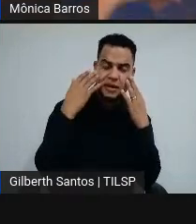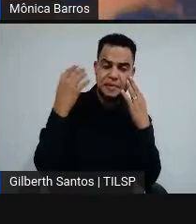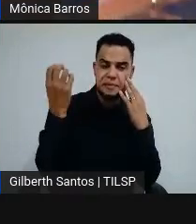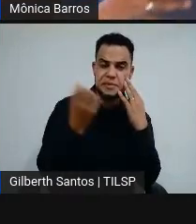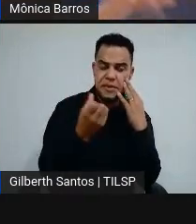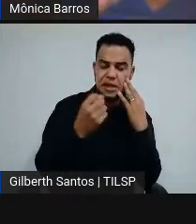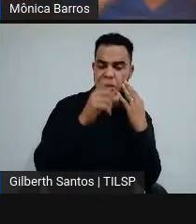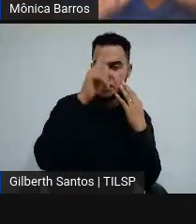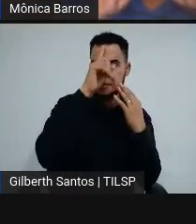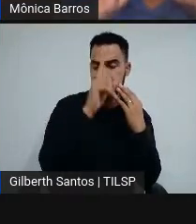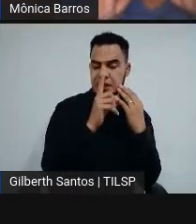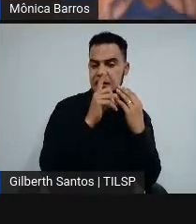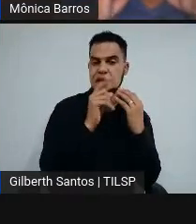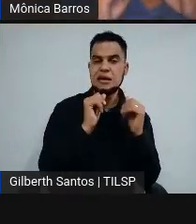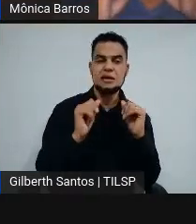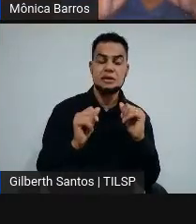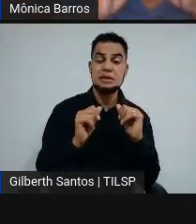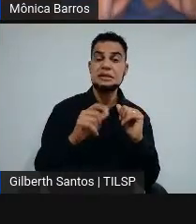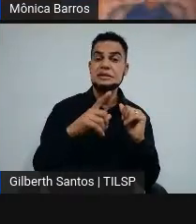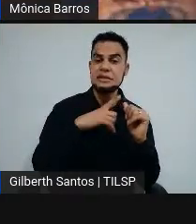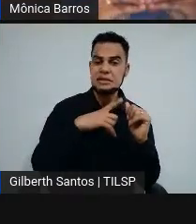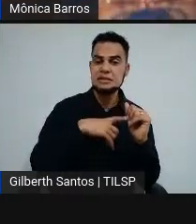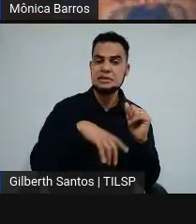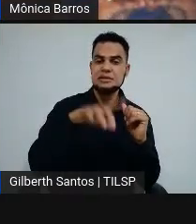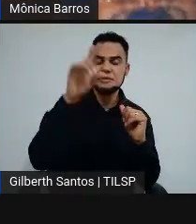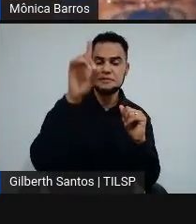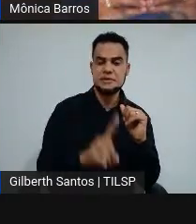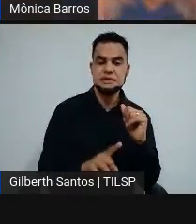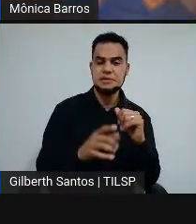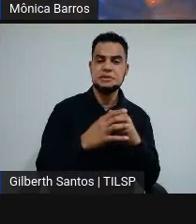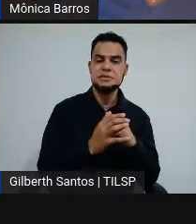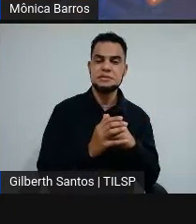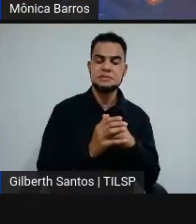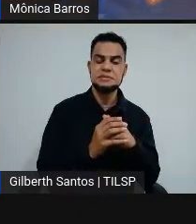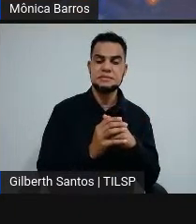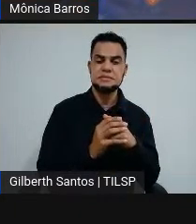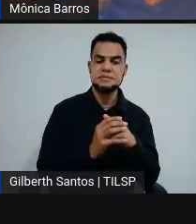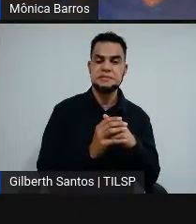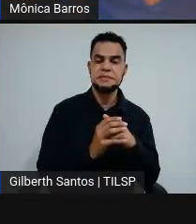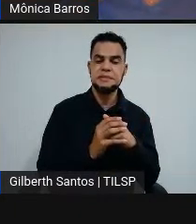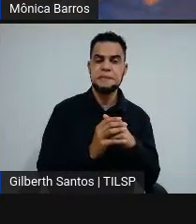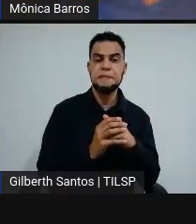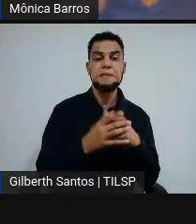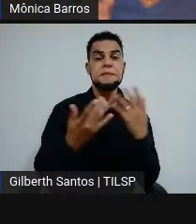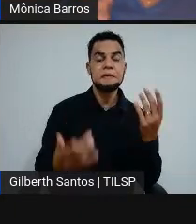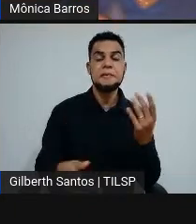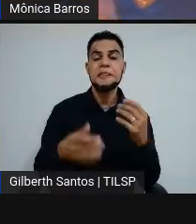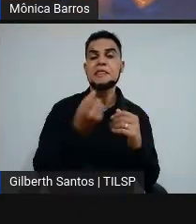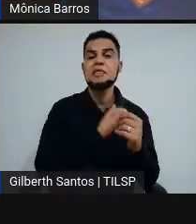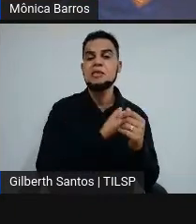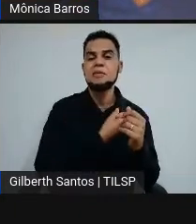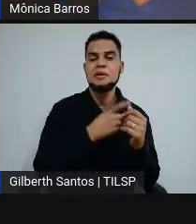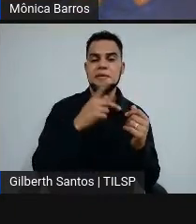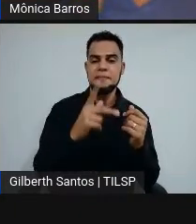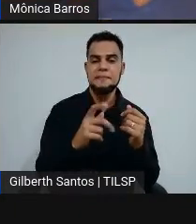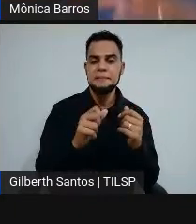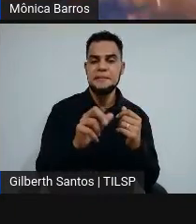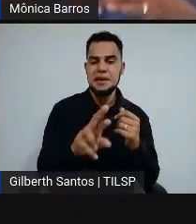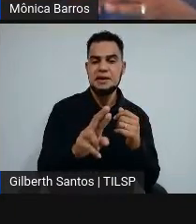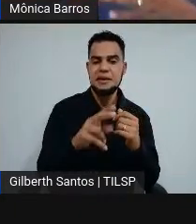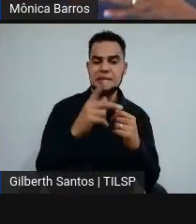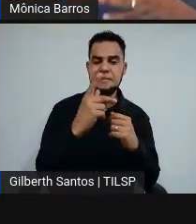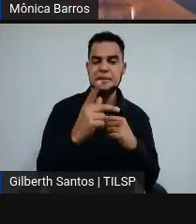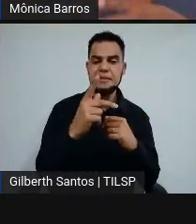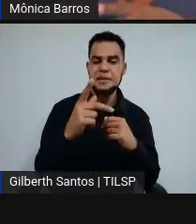amarela ou asiática, com deficiência física, ok? Número par, PPI.